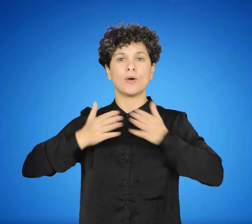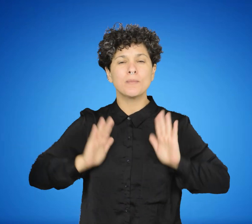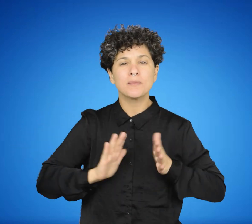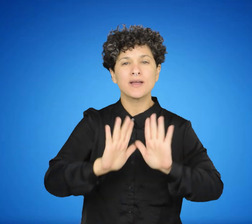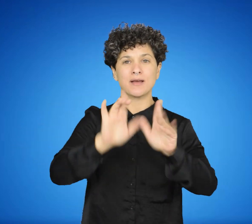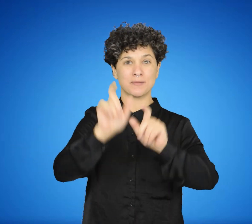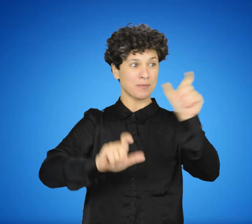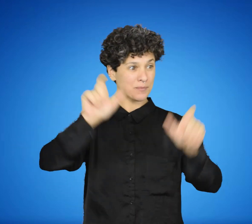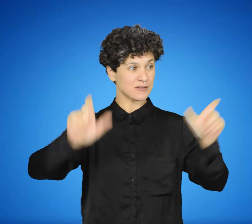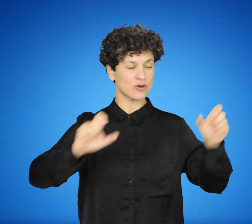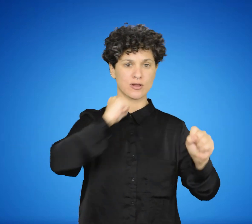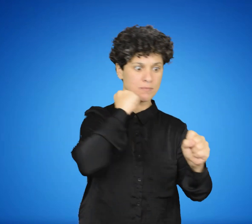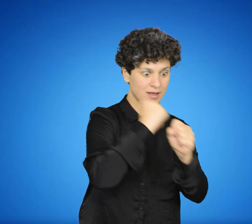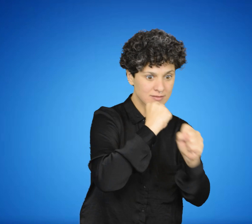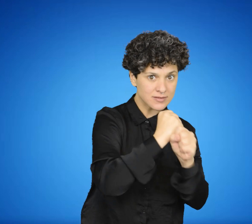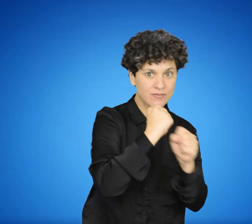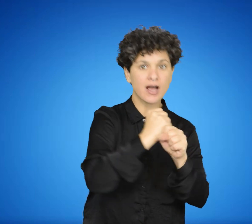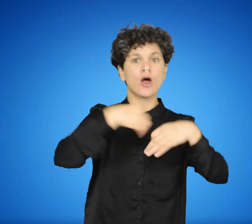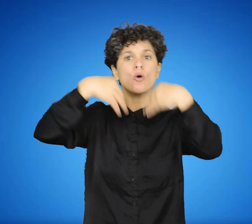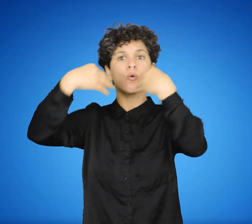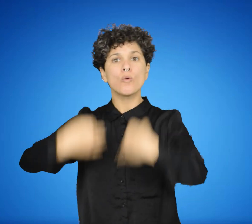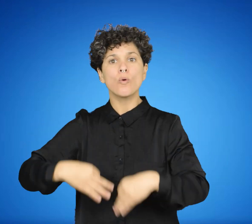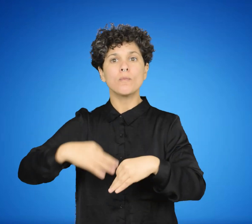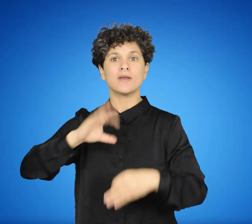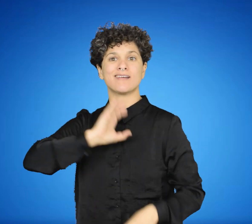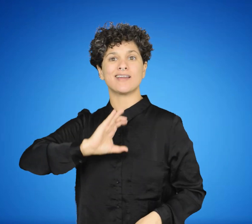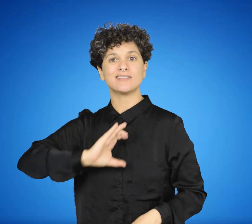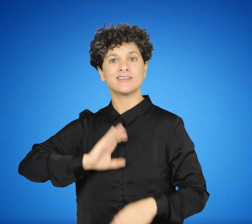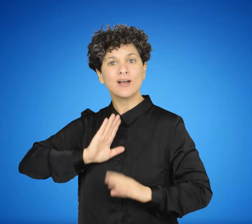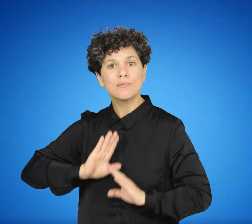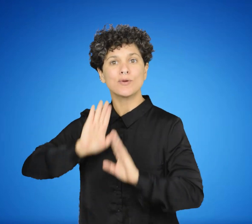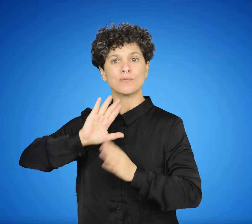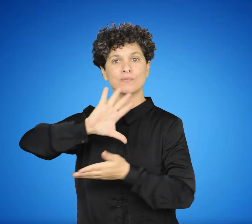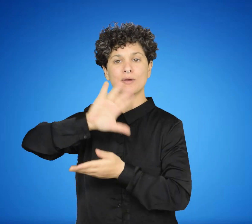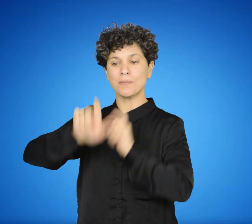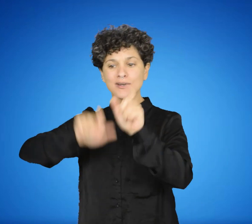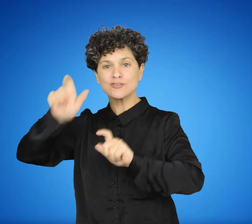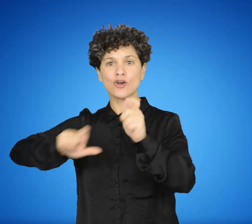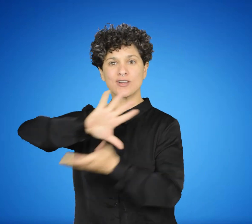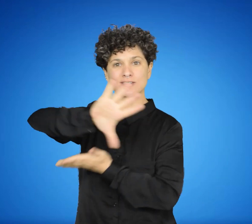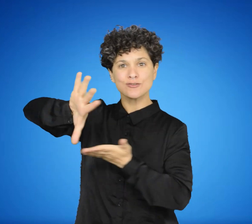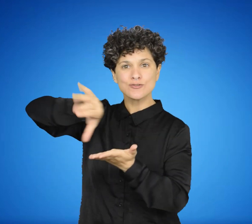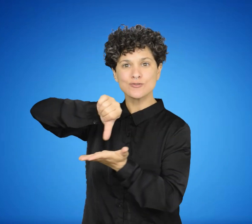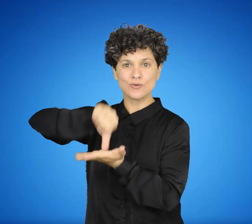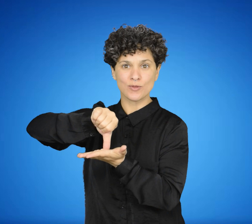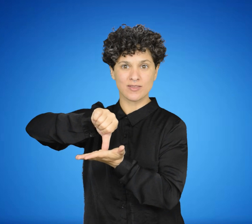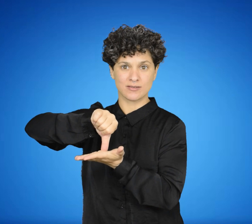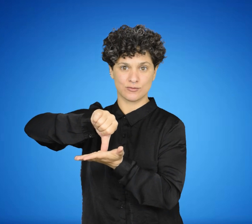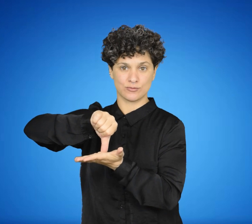educación, la ciencia, el progreso, y tiene por fin formar para el mercado laboral y para ser ciudadanos útiles